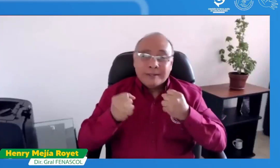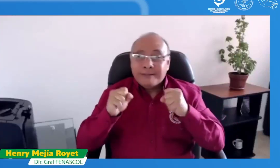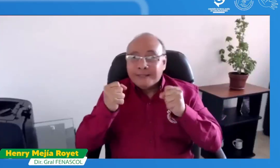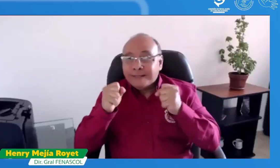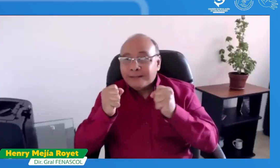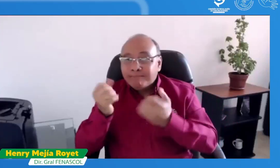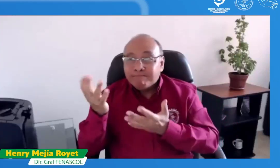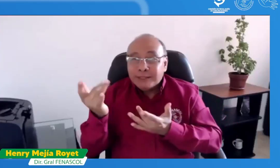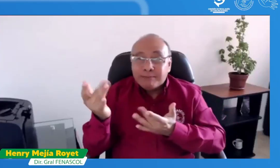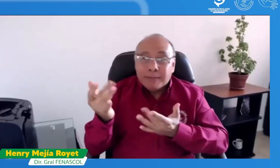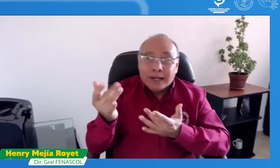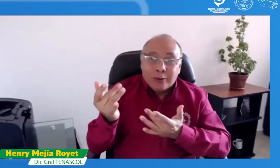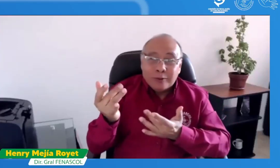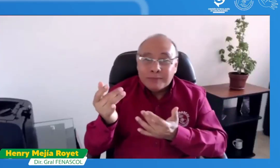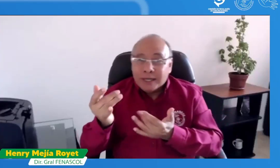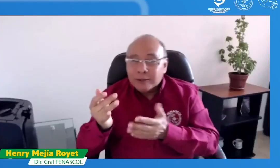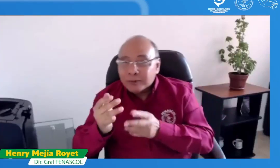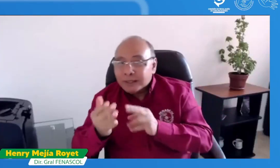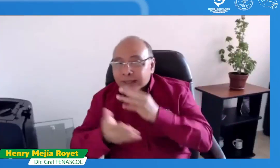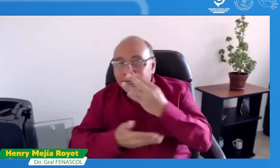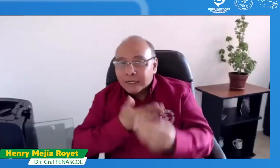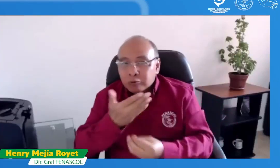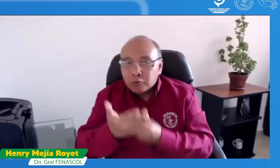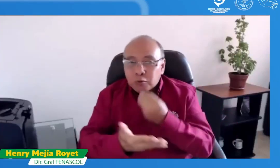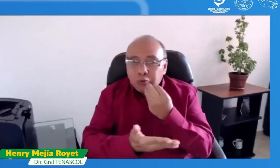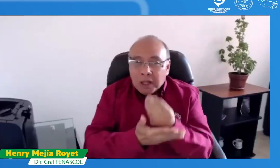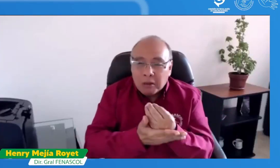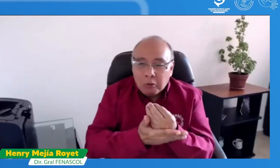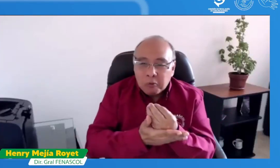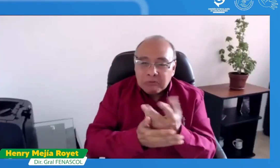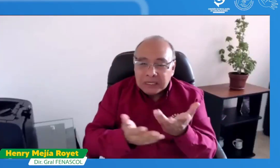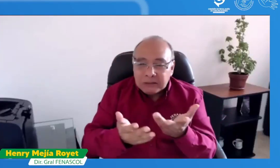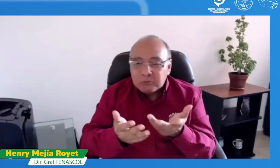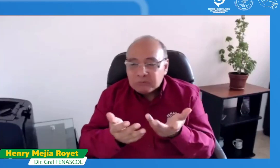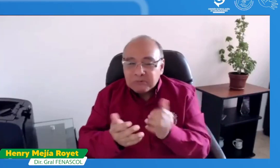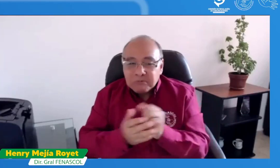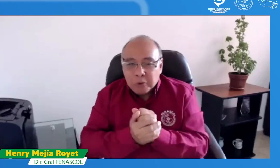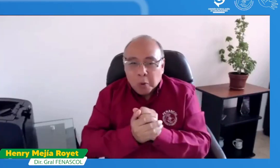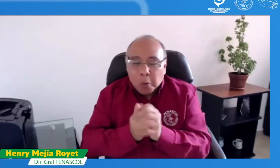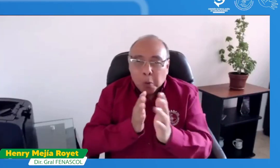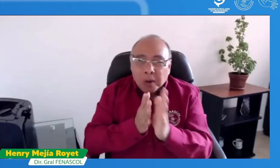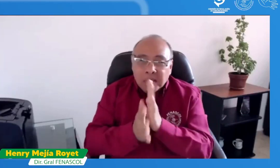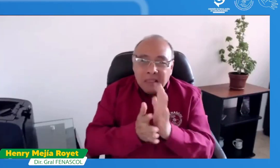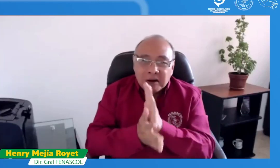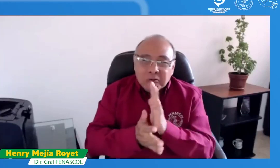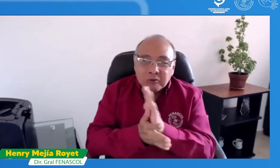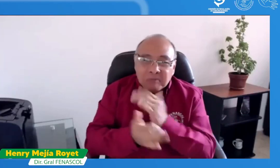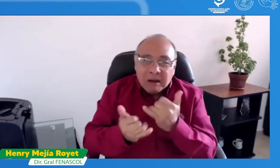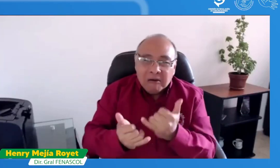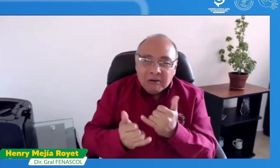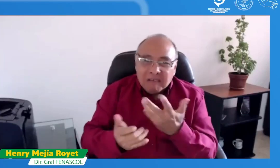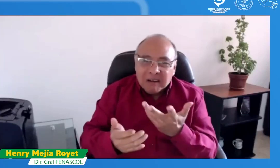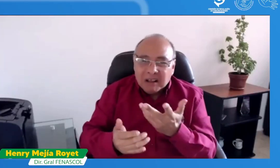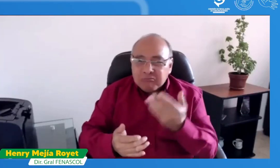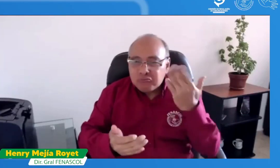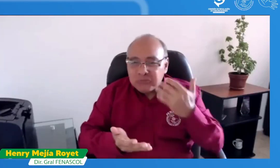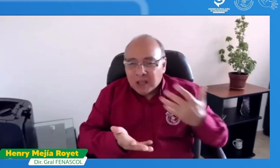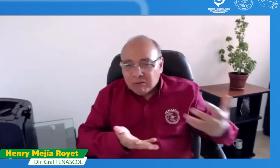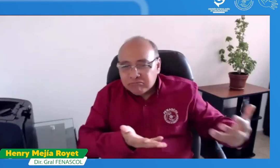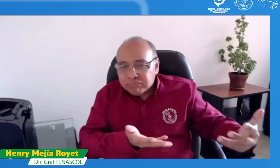La comunidad sorda ahora está muy inquieta la expectativa de esos resultados y pues eso que nos cuentas